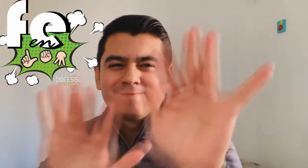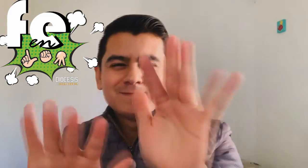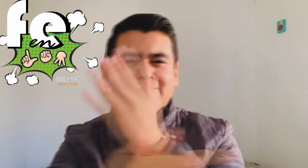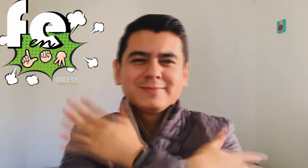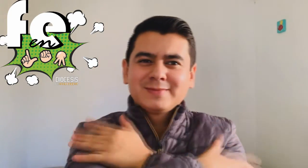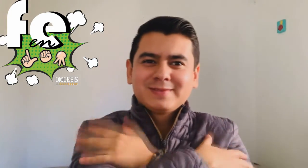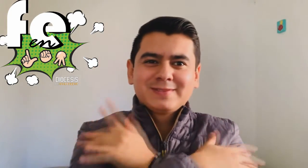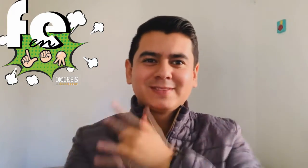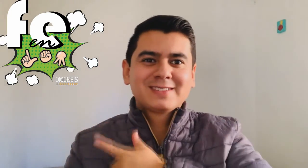un abrazo